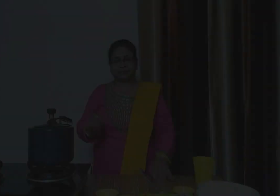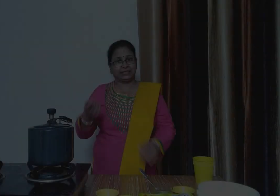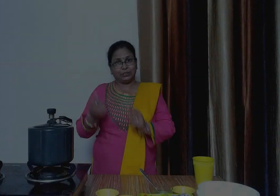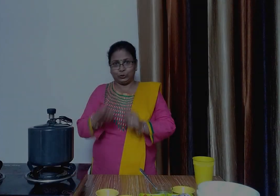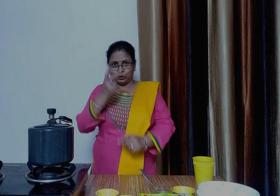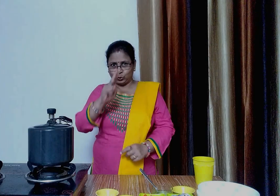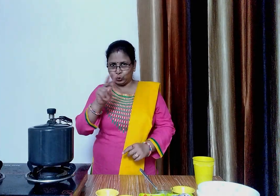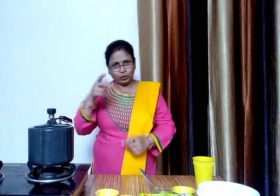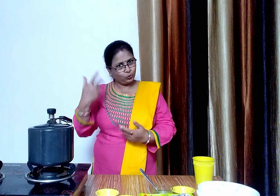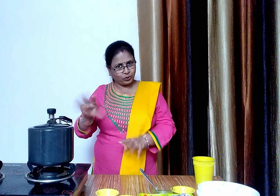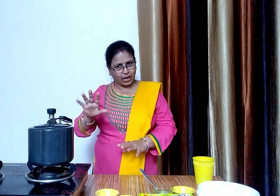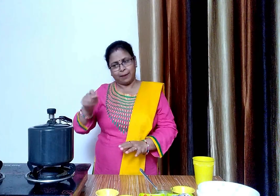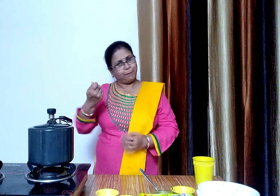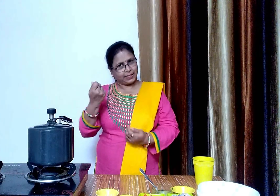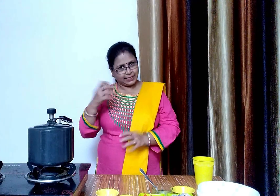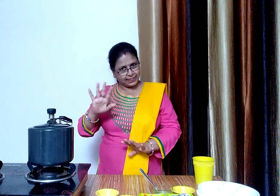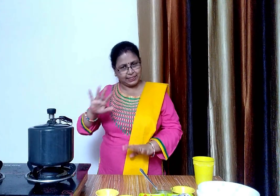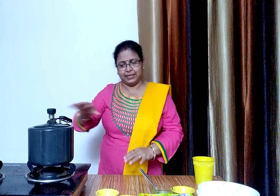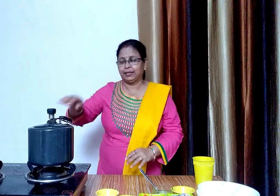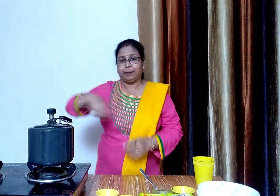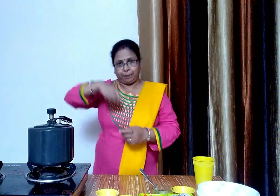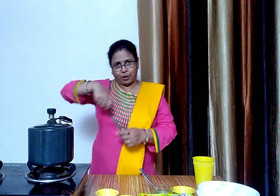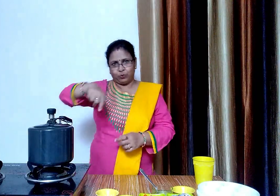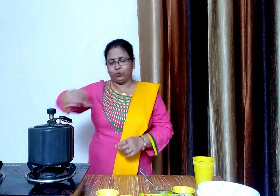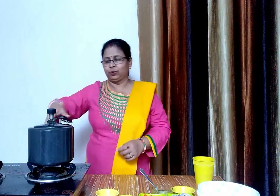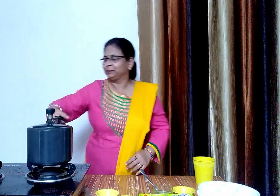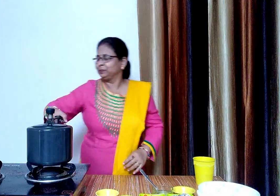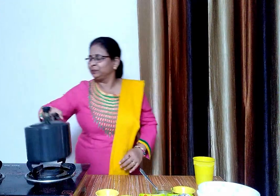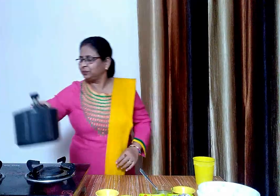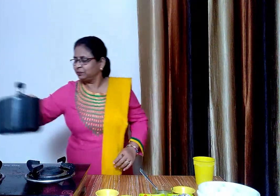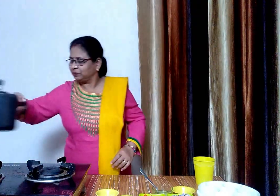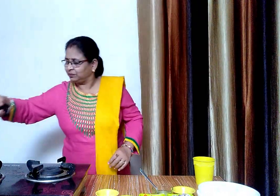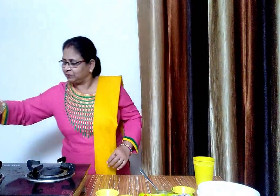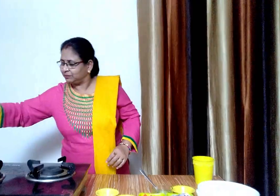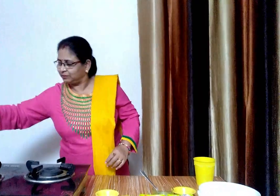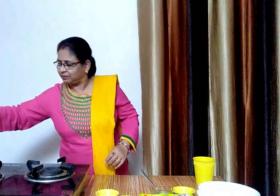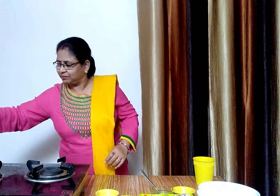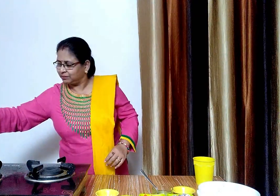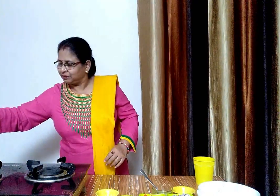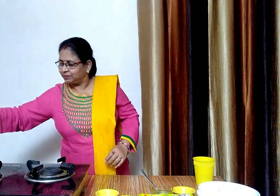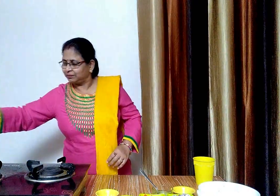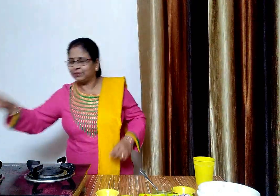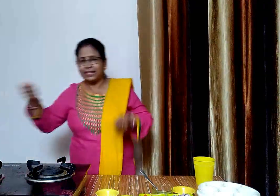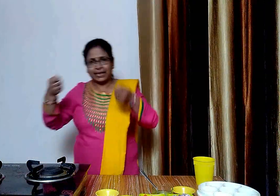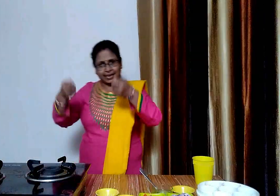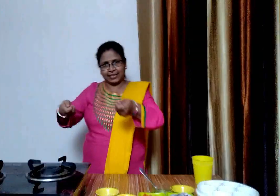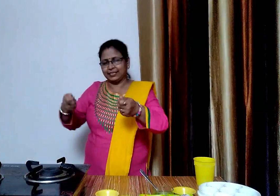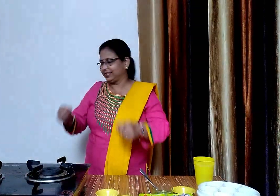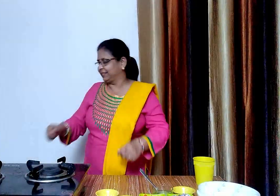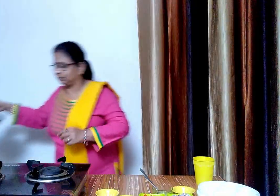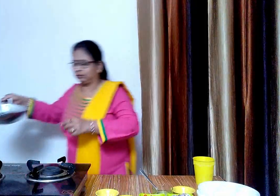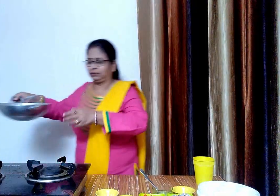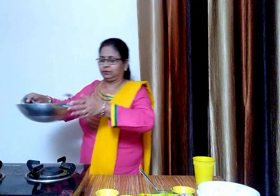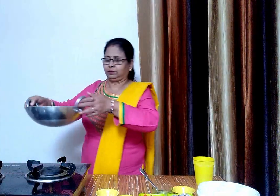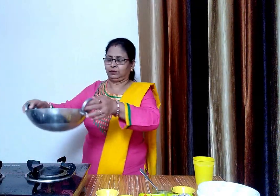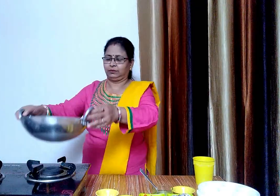दो सीटी आ चुकी है हमारे डाल भी पक चुकी है अब कुकर को साइड में रख देते हैं अब हमें आपर एक कड़ाई लेंगे